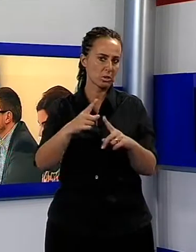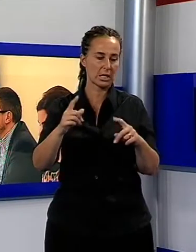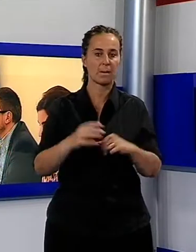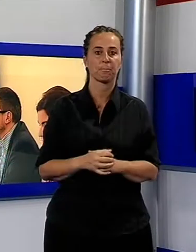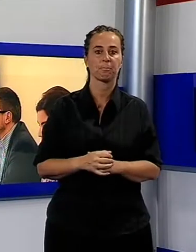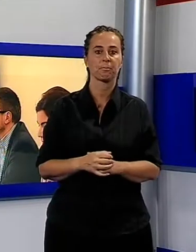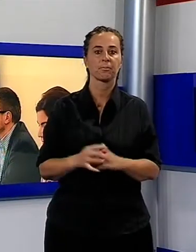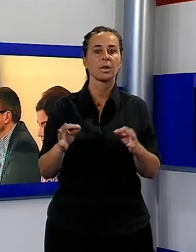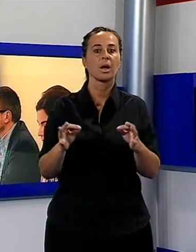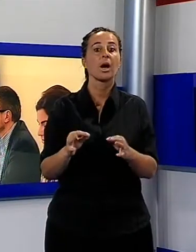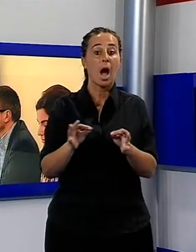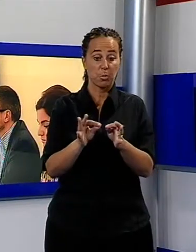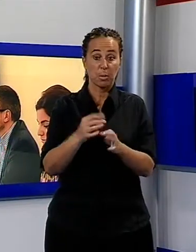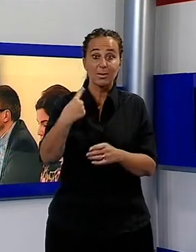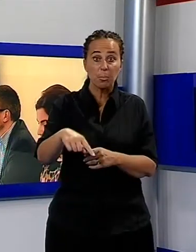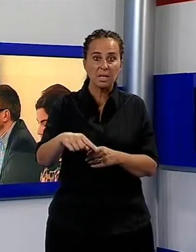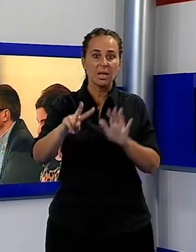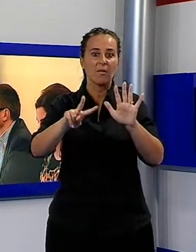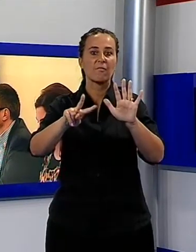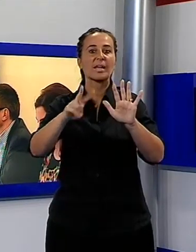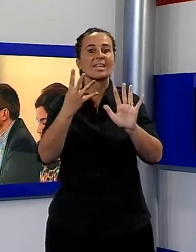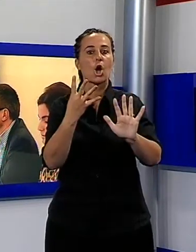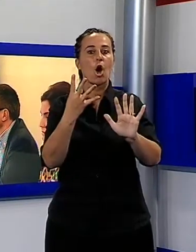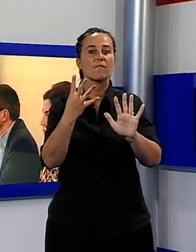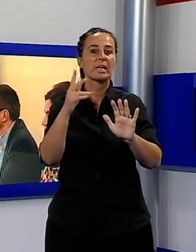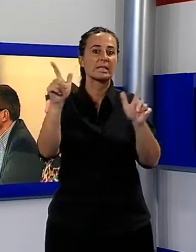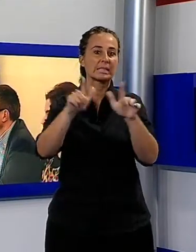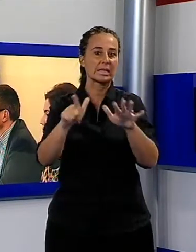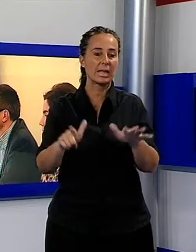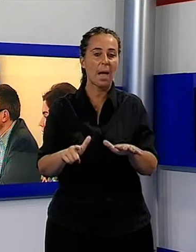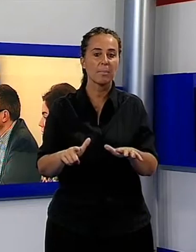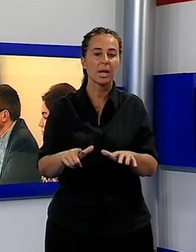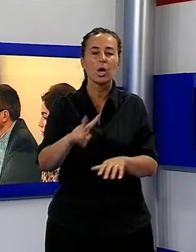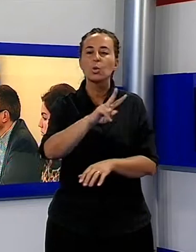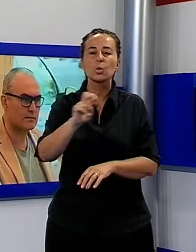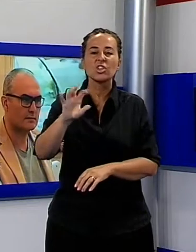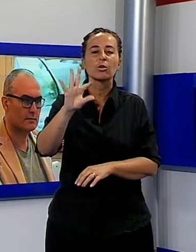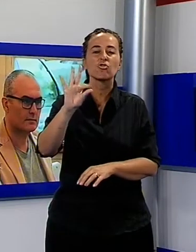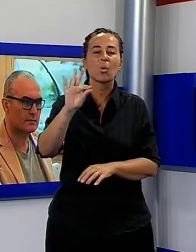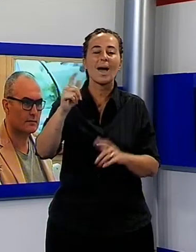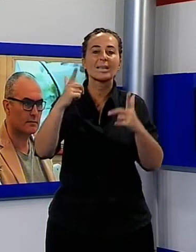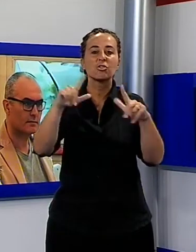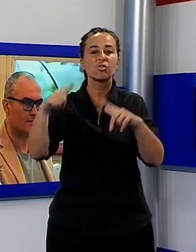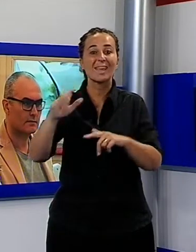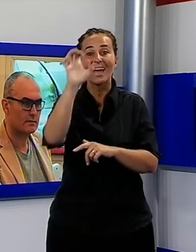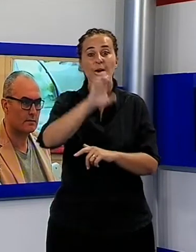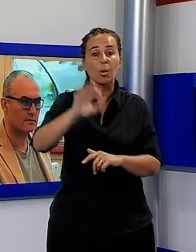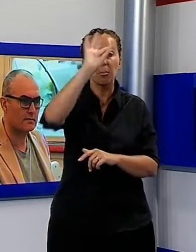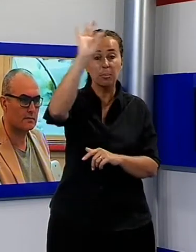29 settembre in contemporanea in oltre 250 città europee è stato presentato da Marcello Bertocchini, presidente